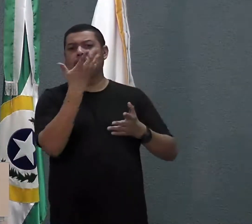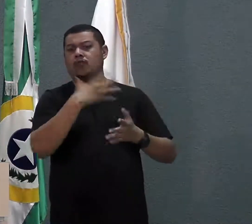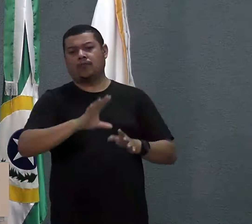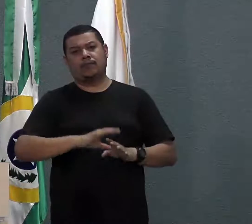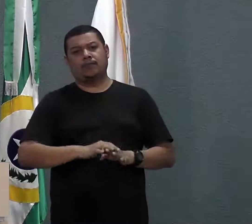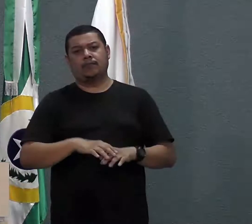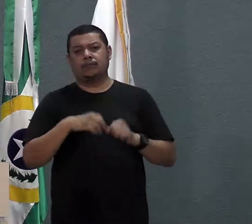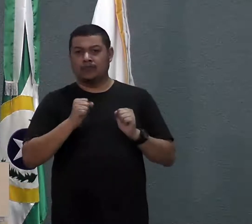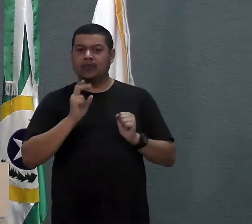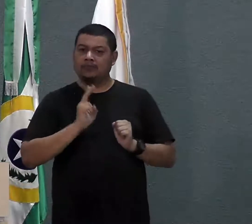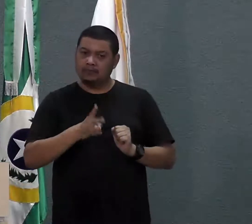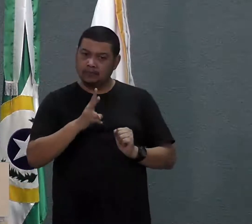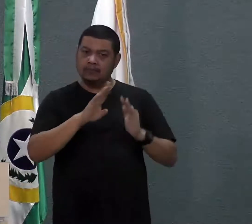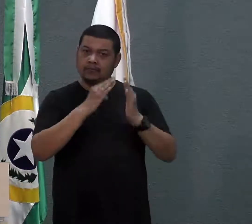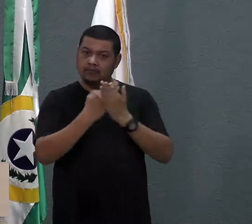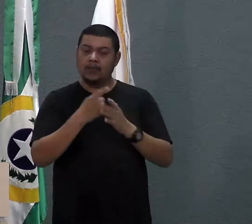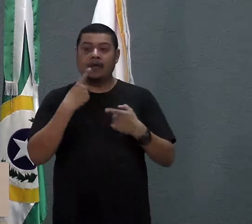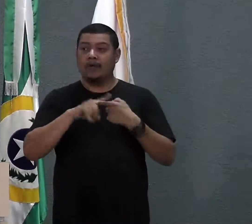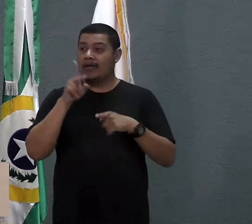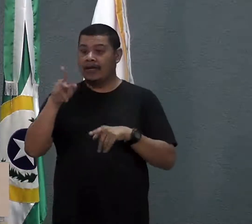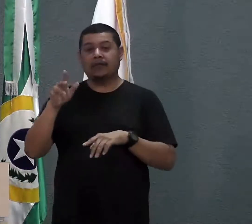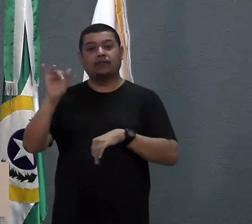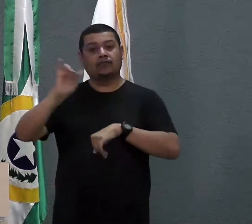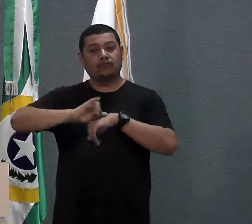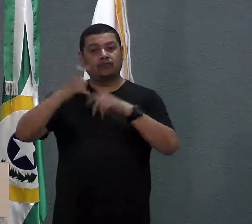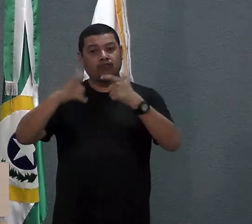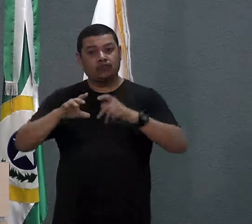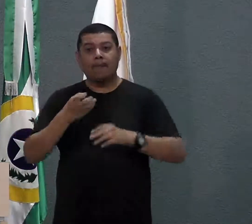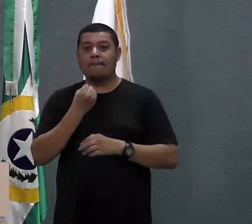Montessori, pela localização, pela estrutura,